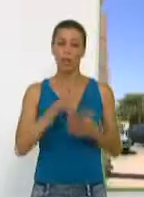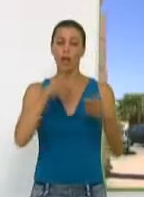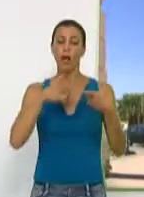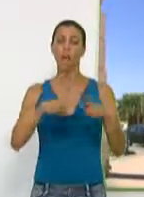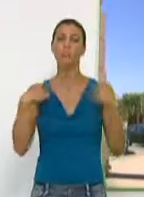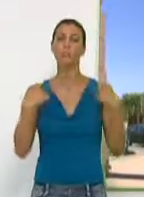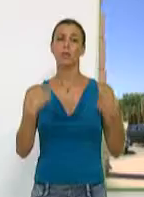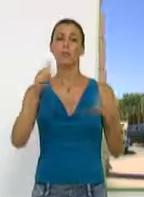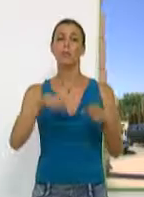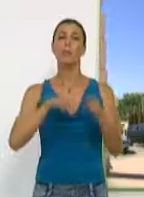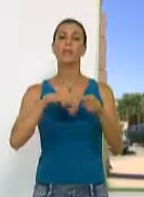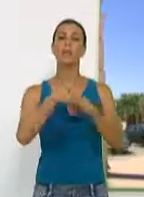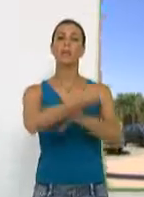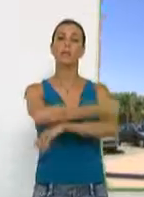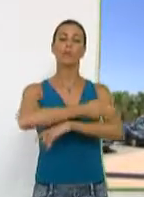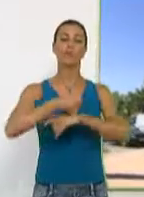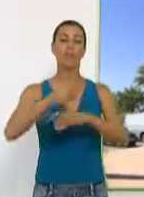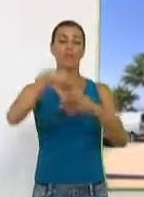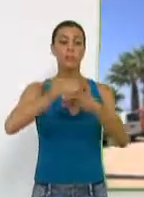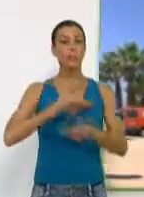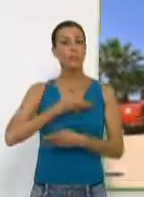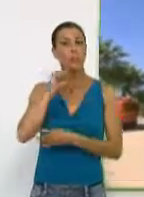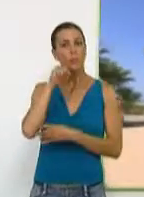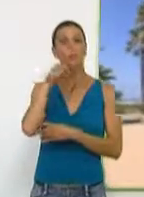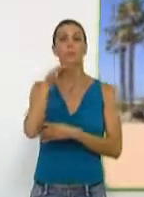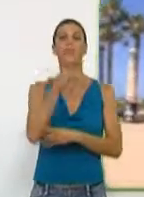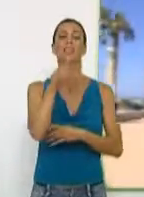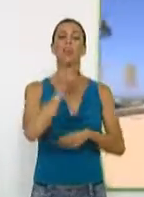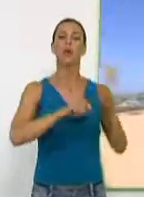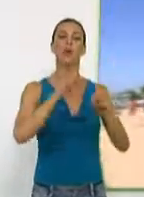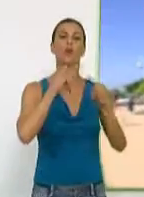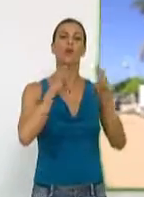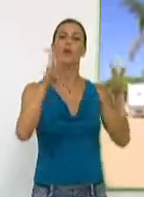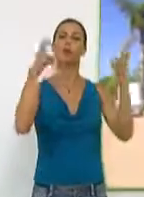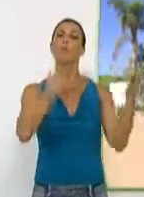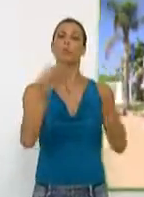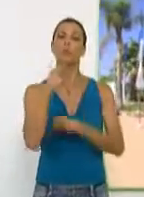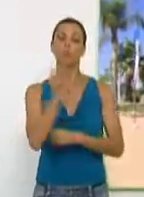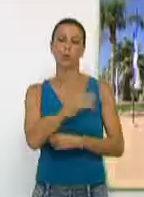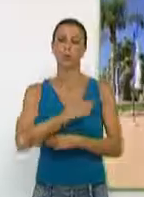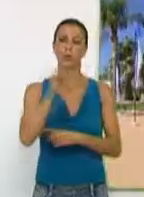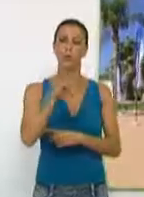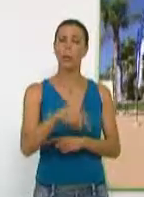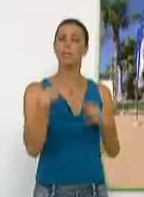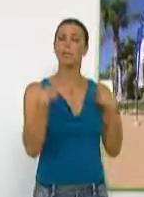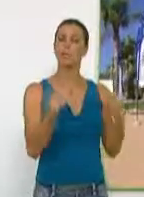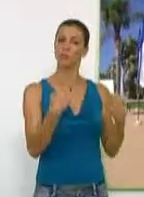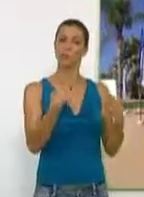Las áreas de salud y participación ciudadana del ayuntamiento de Motril, la Asociación Mucho Corazón, el Área de Gestión Sanitaria Sur de